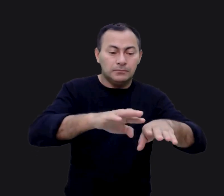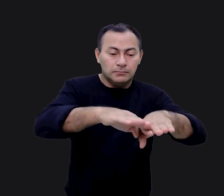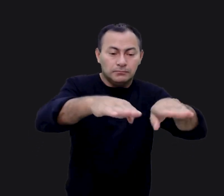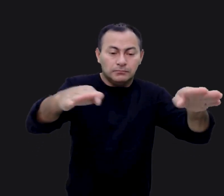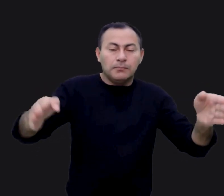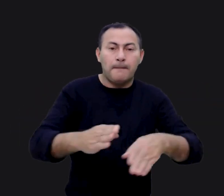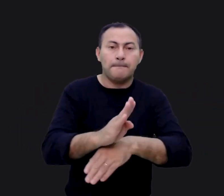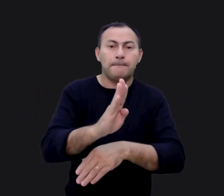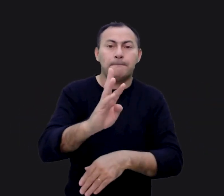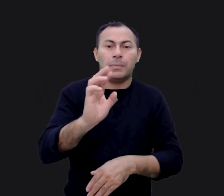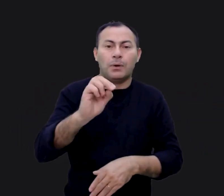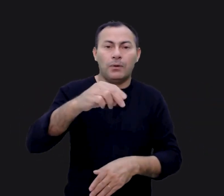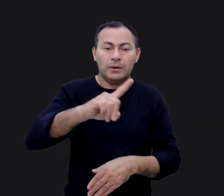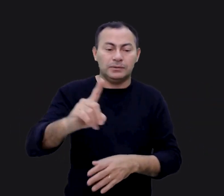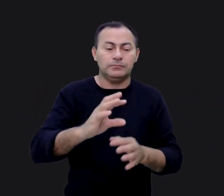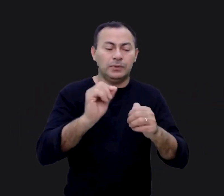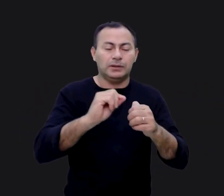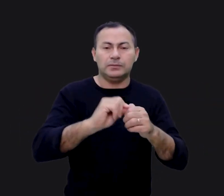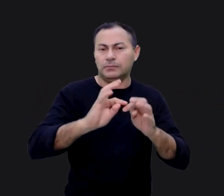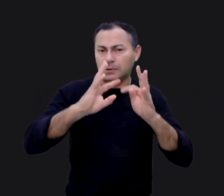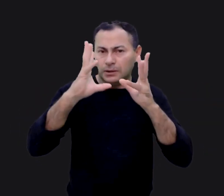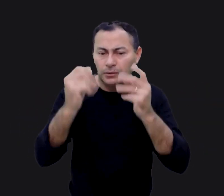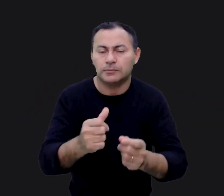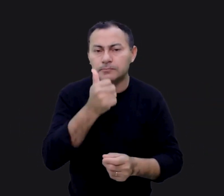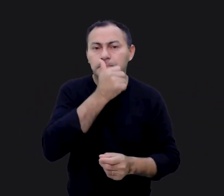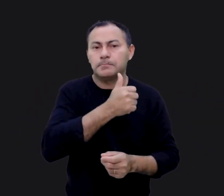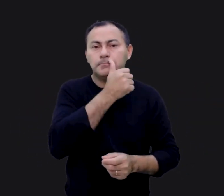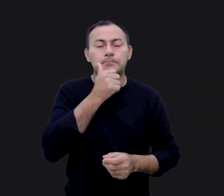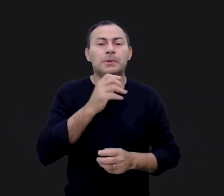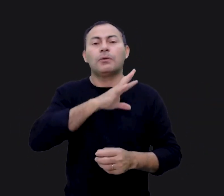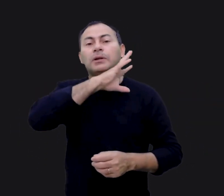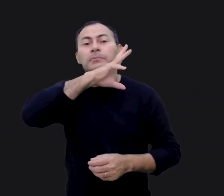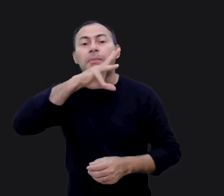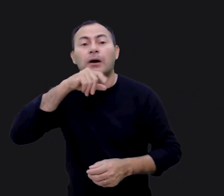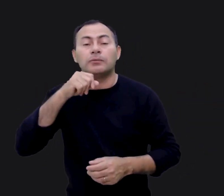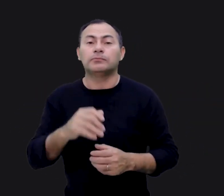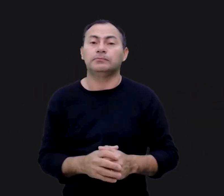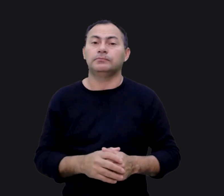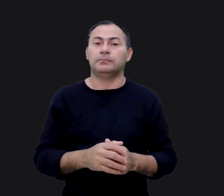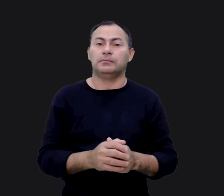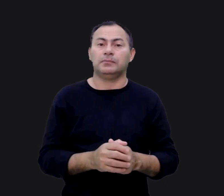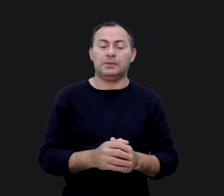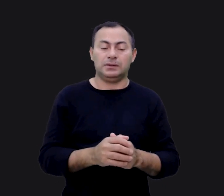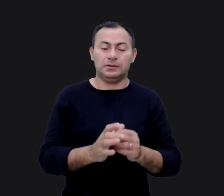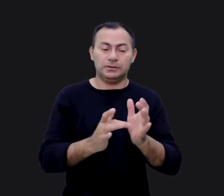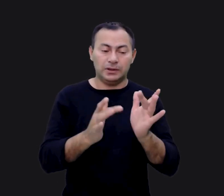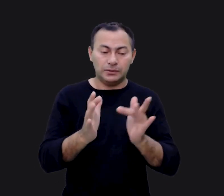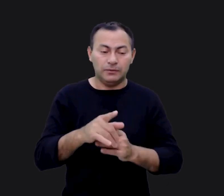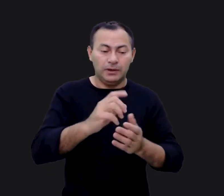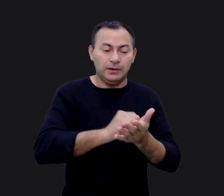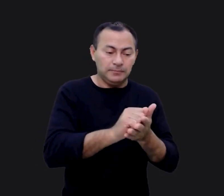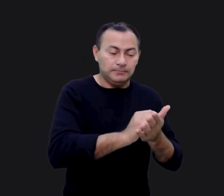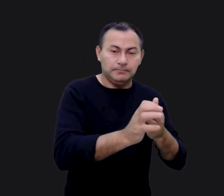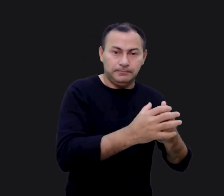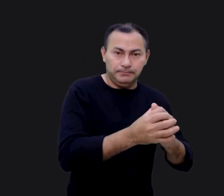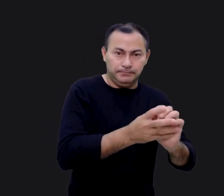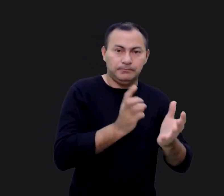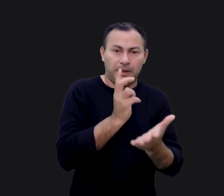própria morte como cumprimento final para todos os sacrifícios com animais. Ele foi ao lavatório e fez uma lavagem